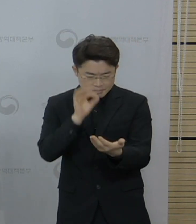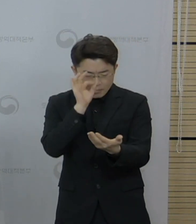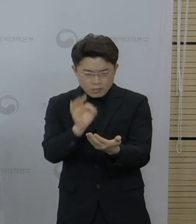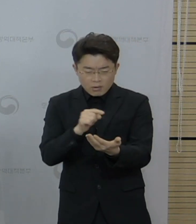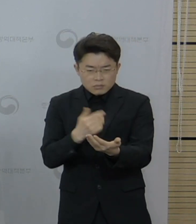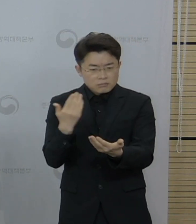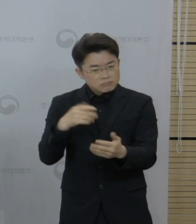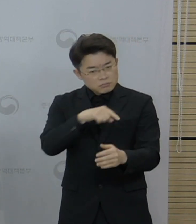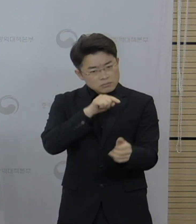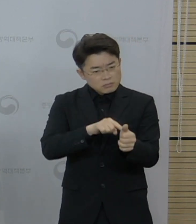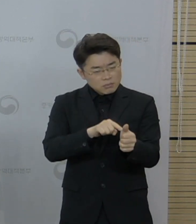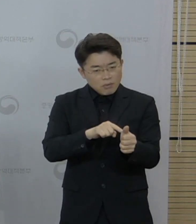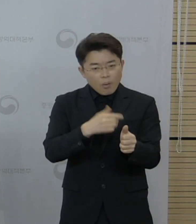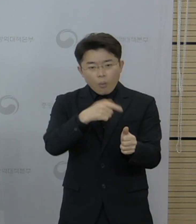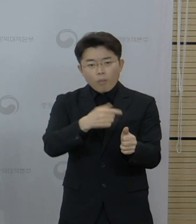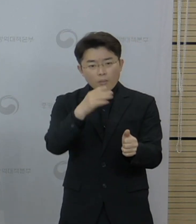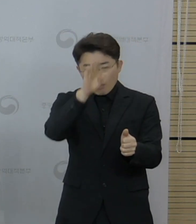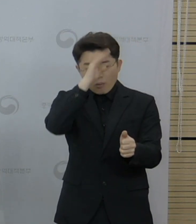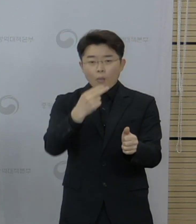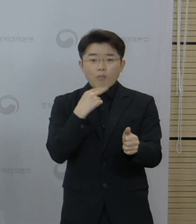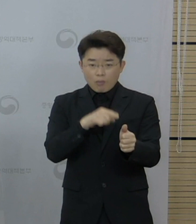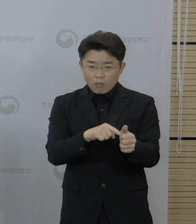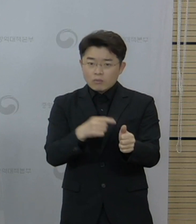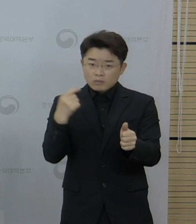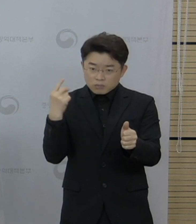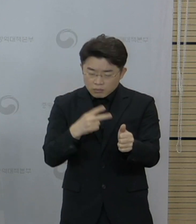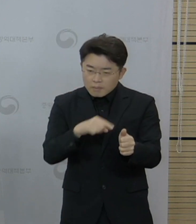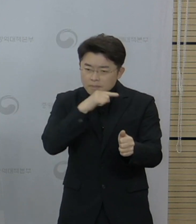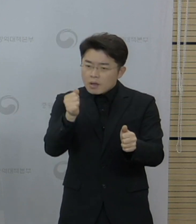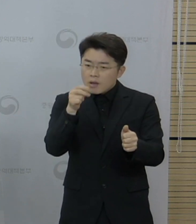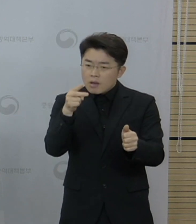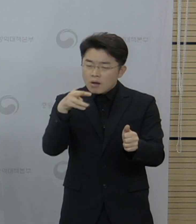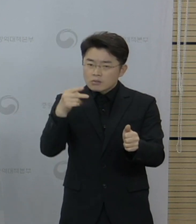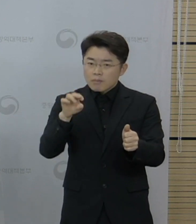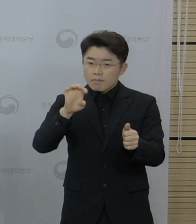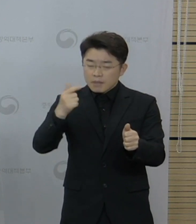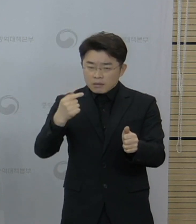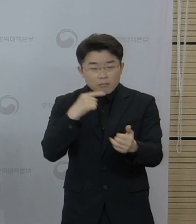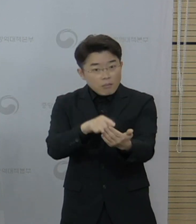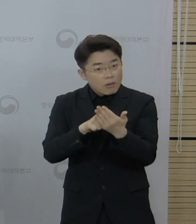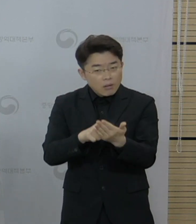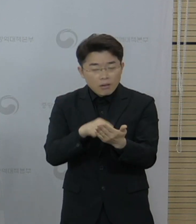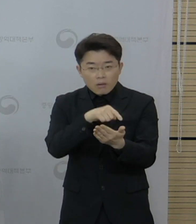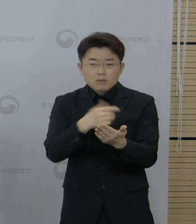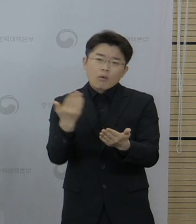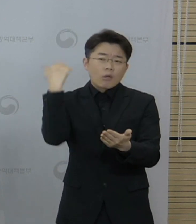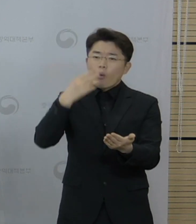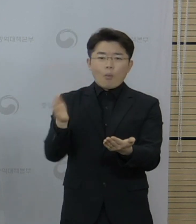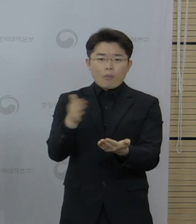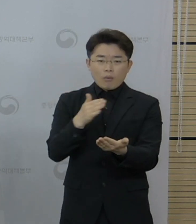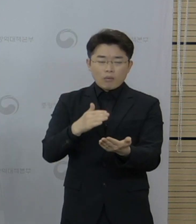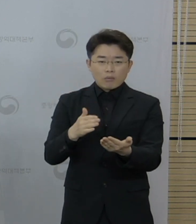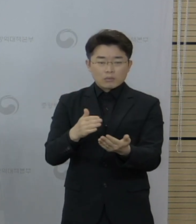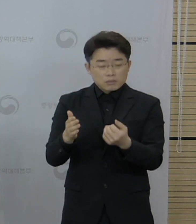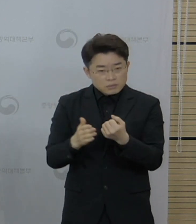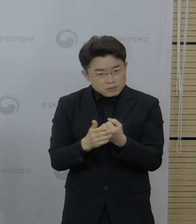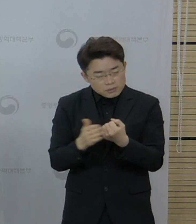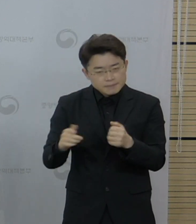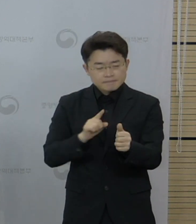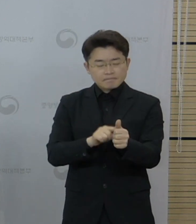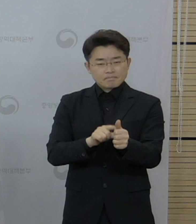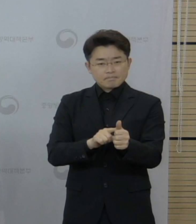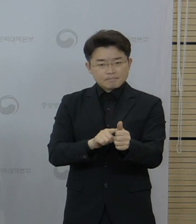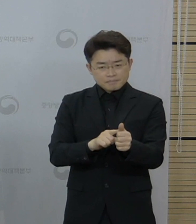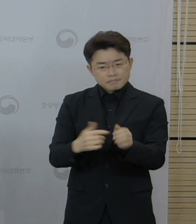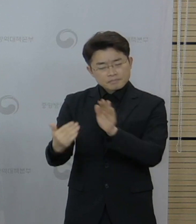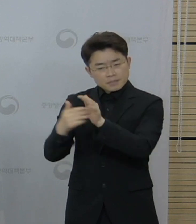혈전 호발 성향이 확인되지 않았고 발병률이 매우 낮은 질환인 점을 고려하여